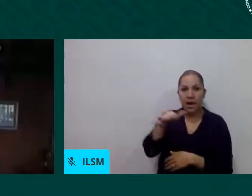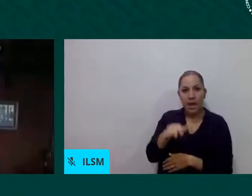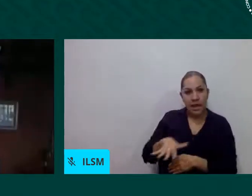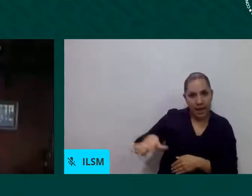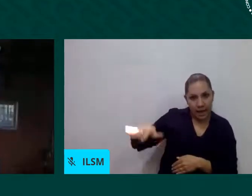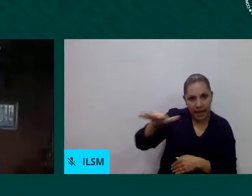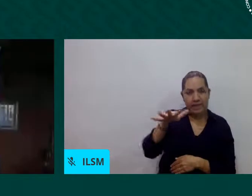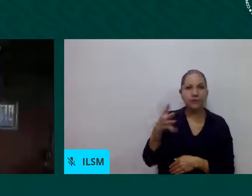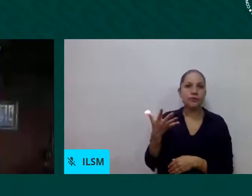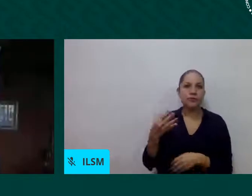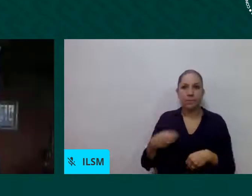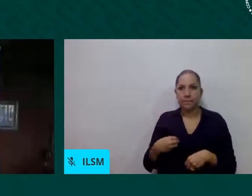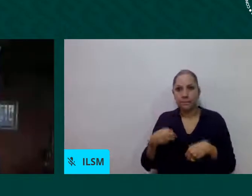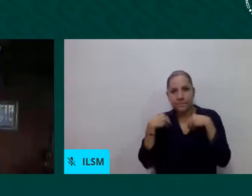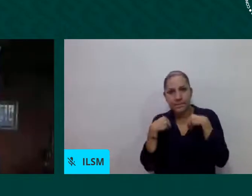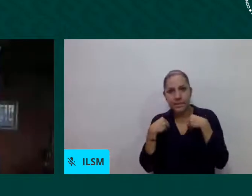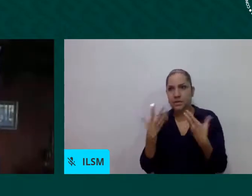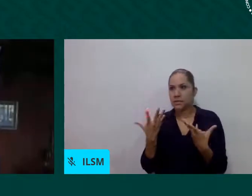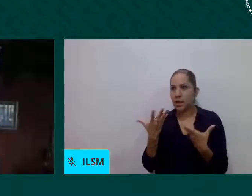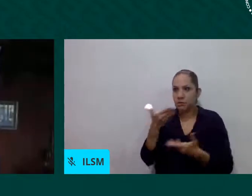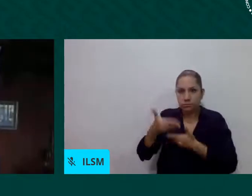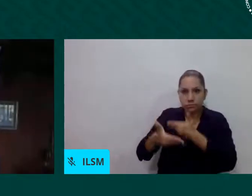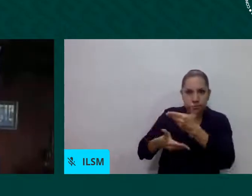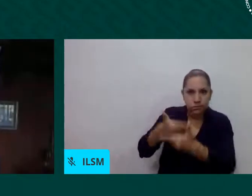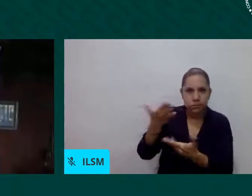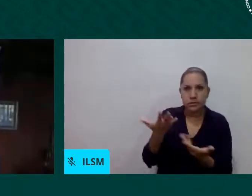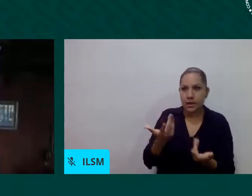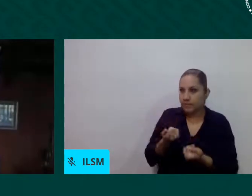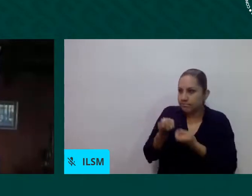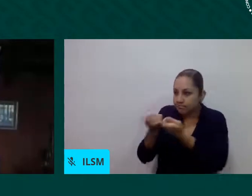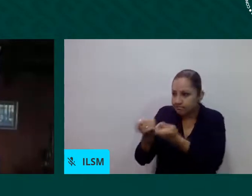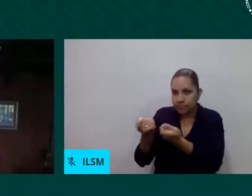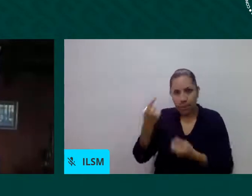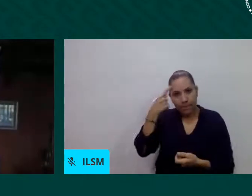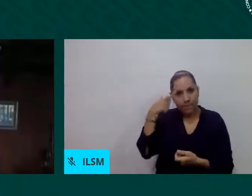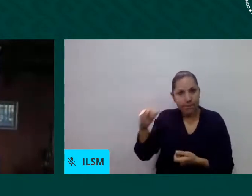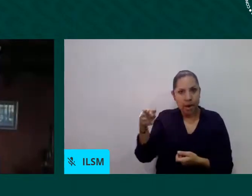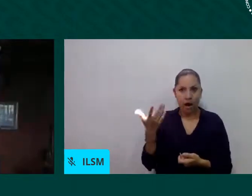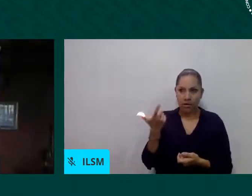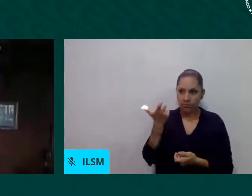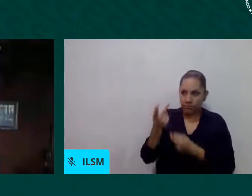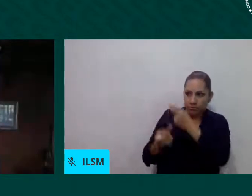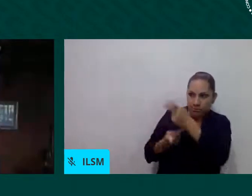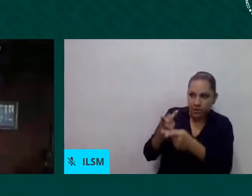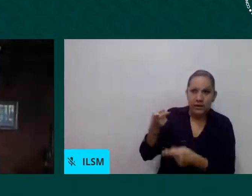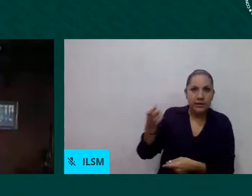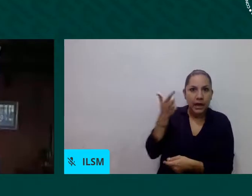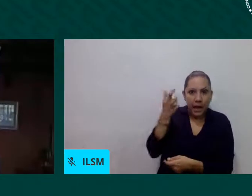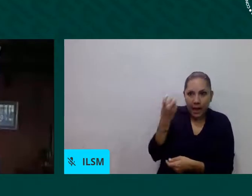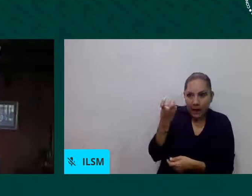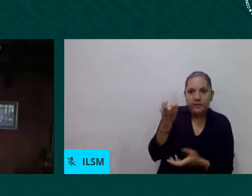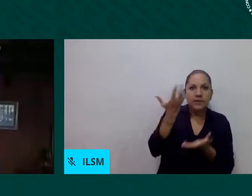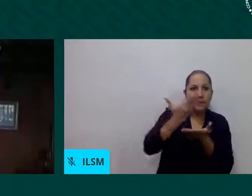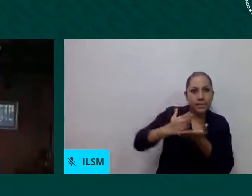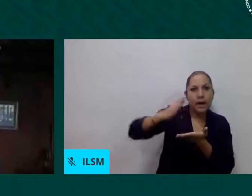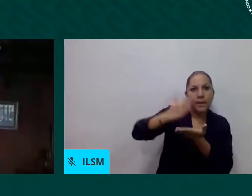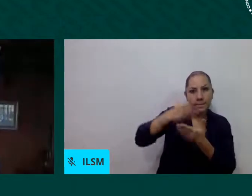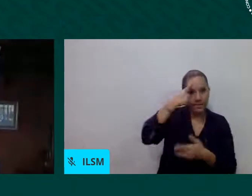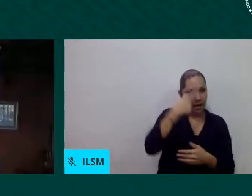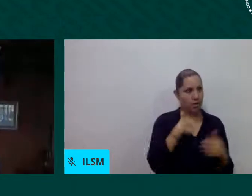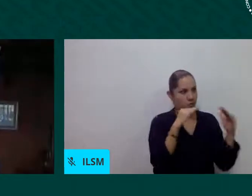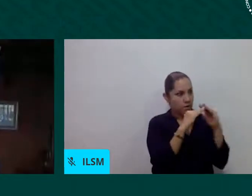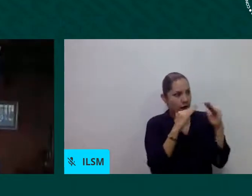puedan acceder a una vivienda digna con todas las necesidades básicas elementales para impedir que